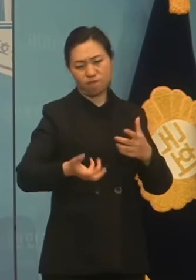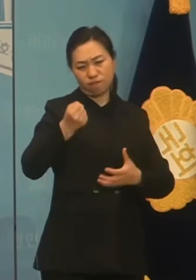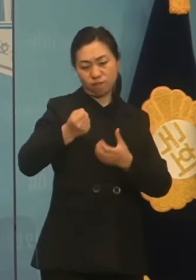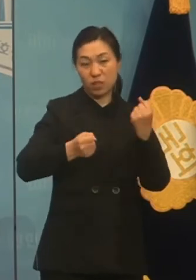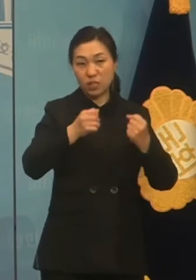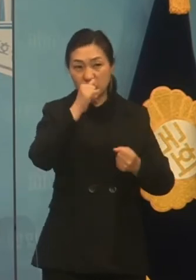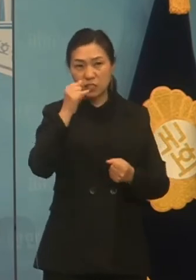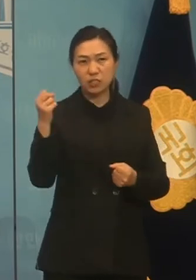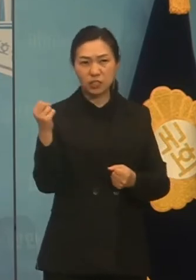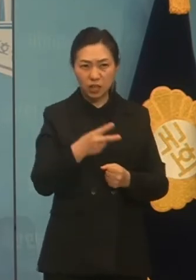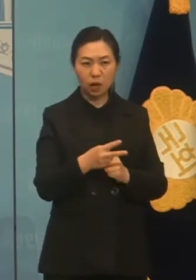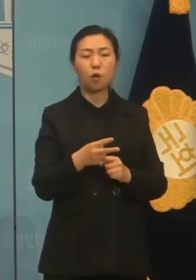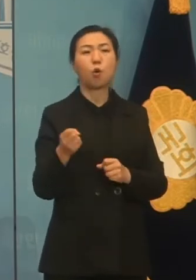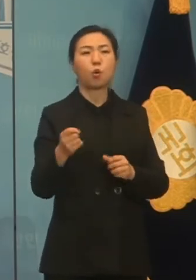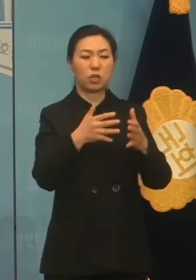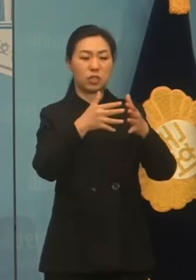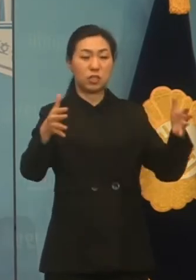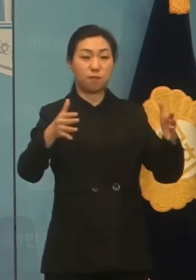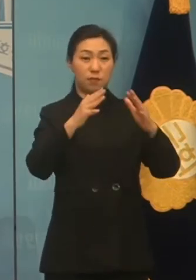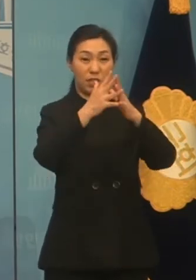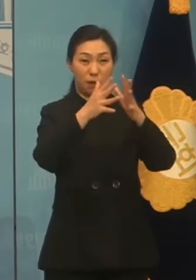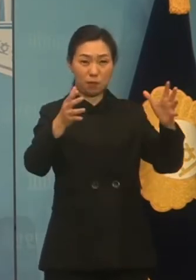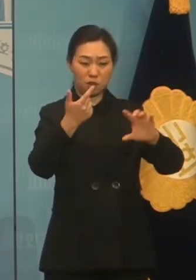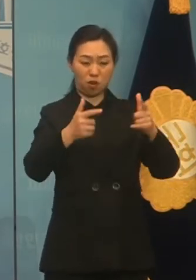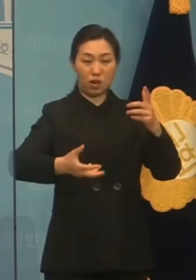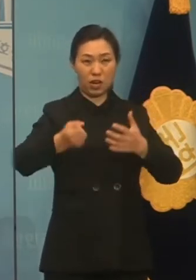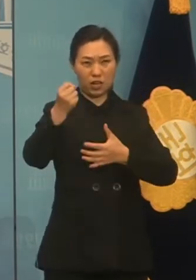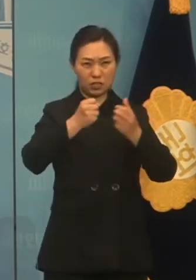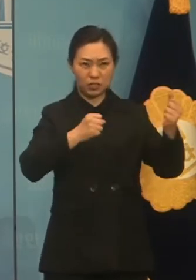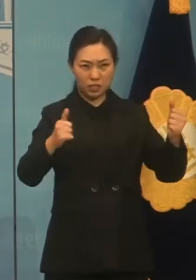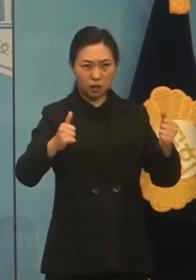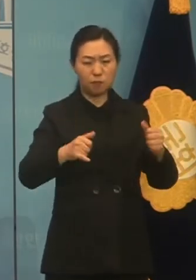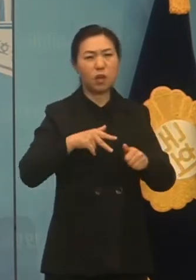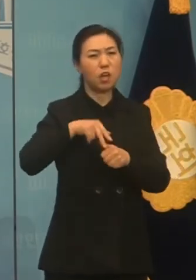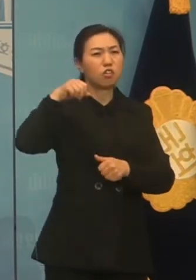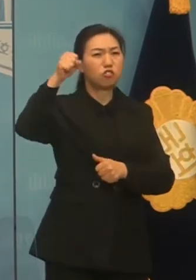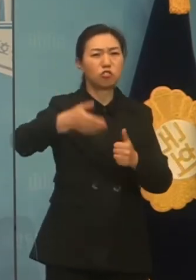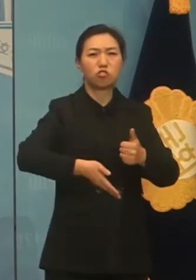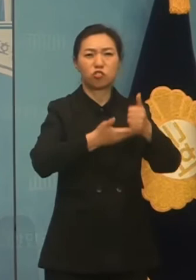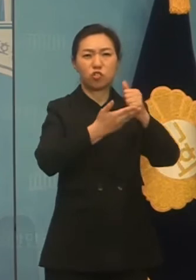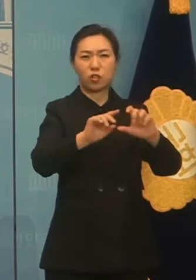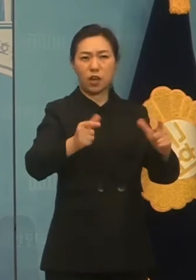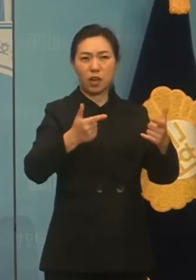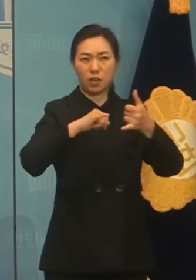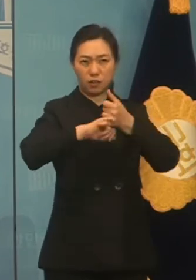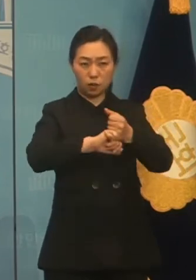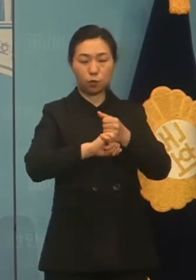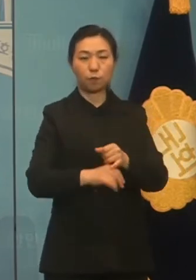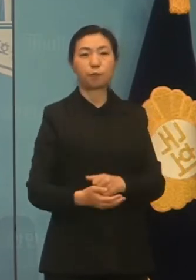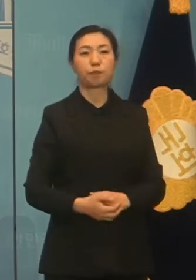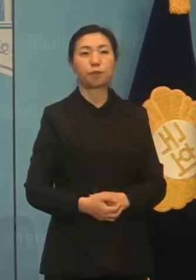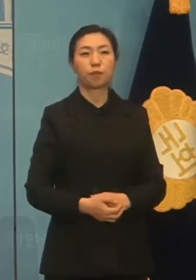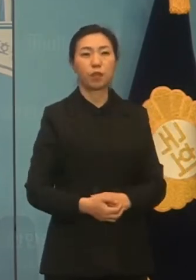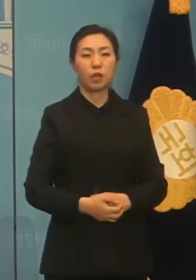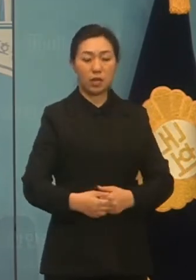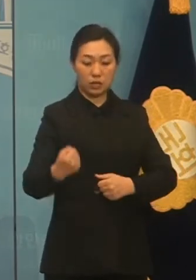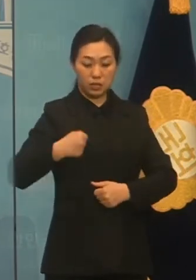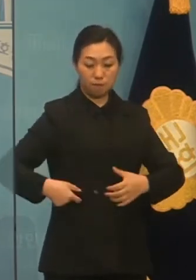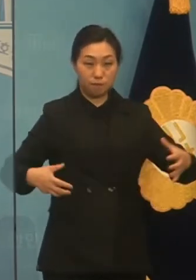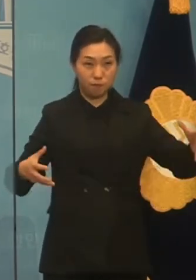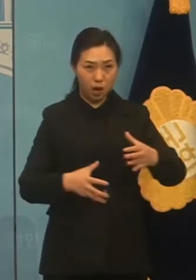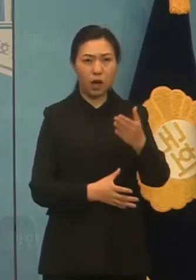동참하지 않겠습니다. 존경하는 당 동지 여러분, 원팀으로 정권 재창출만이